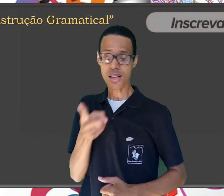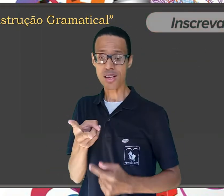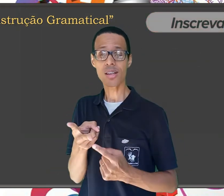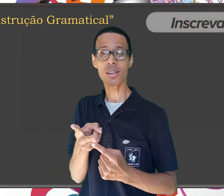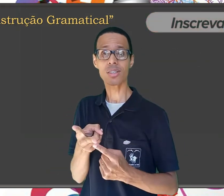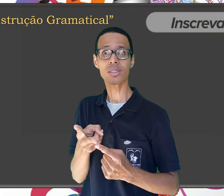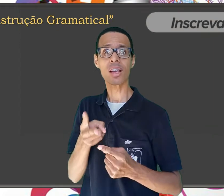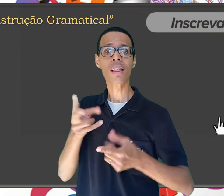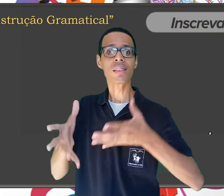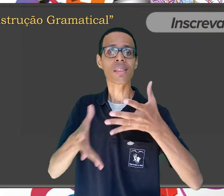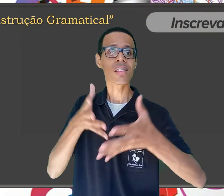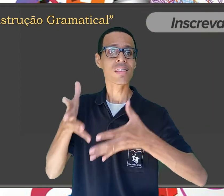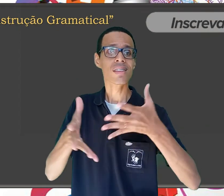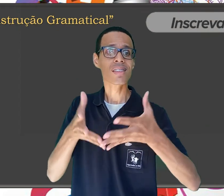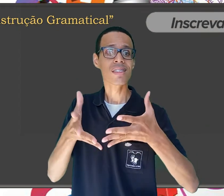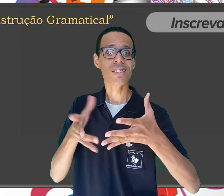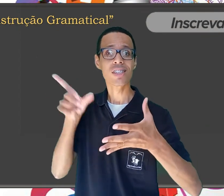Como dizem os surdos?